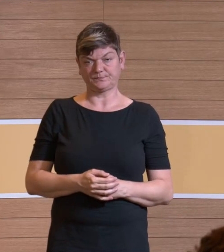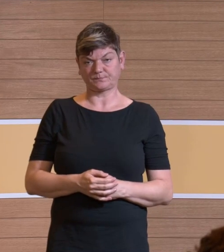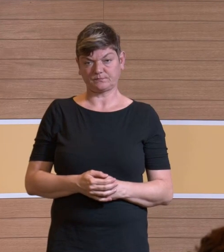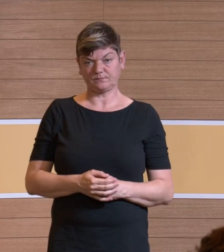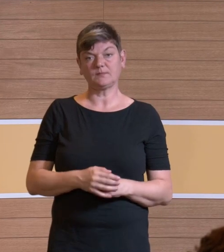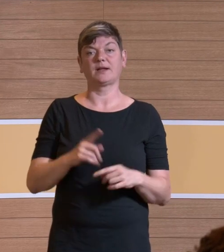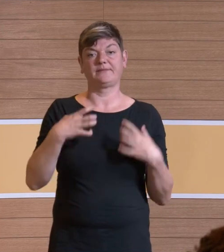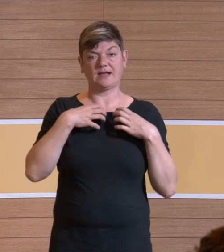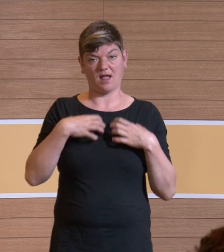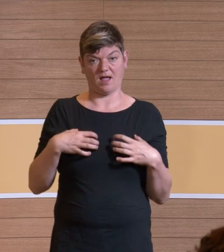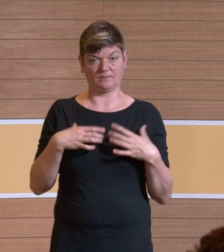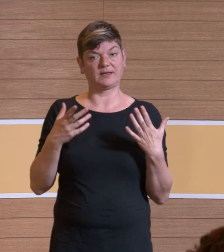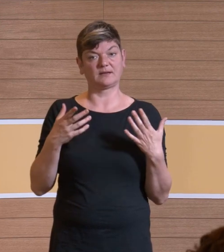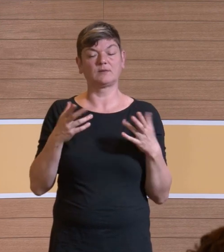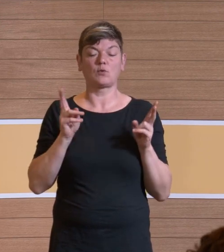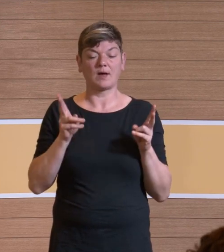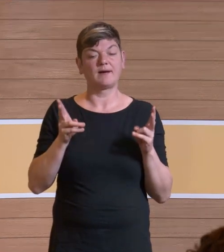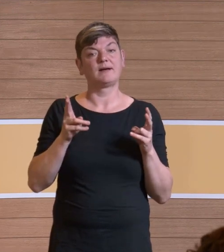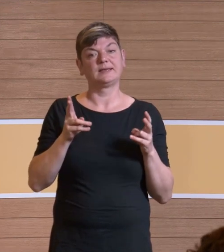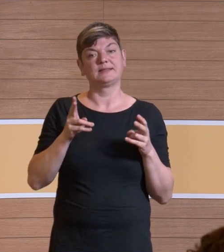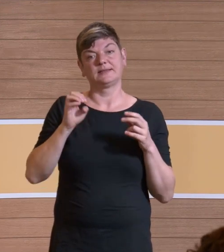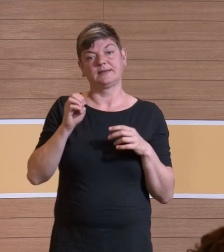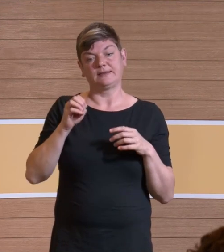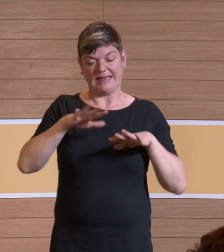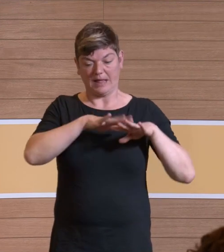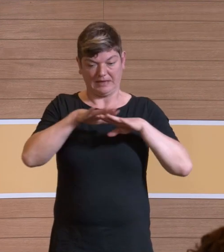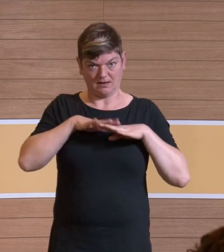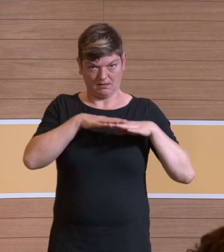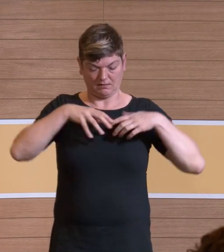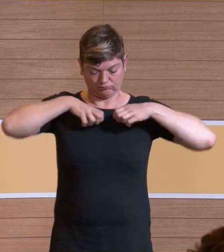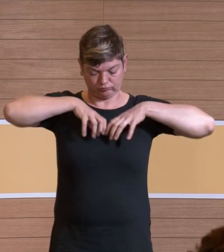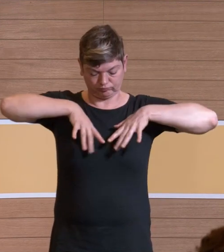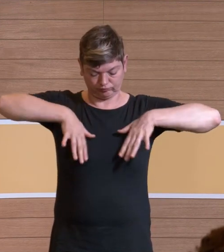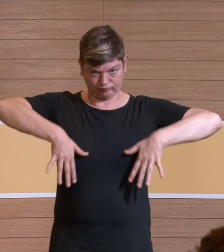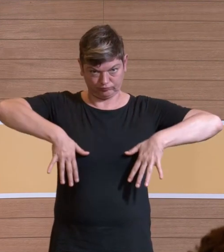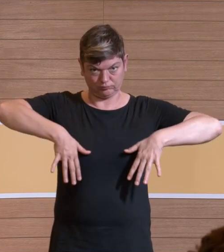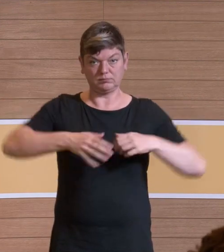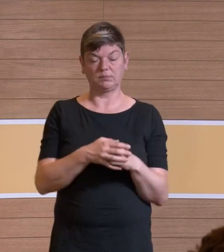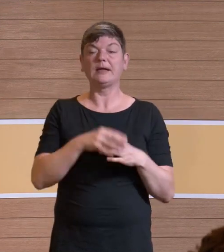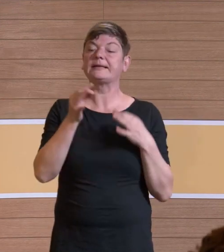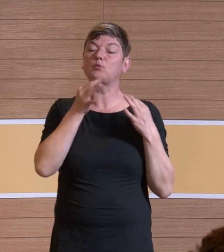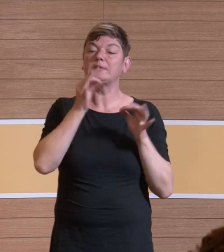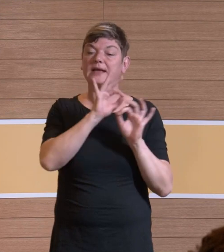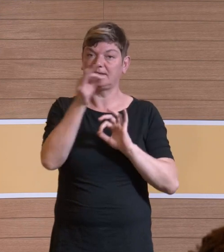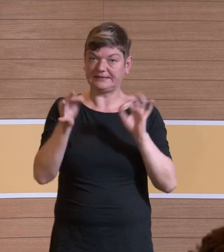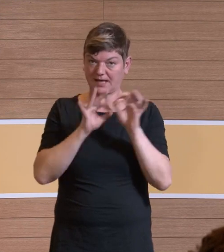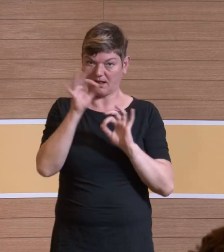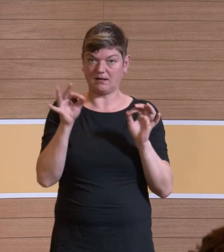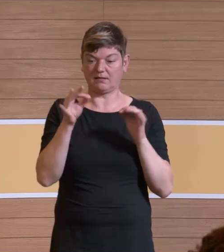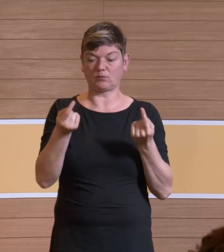Unsere Atemwege sind ausgekleidet mit einem Epithel. Und dieses Epithel enthält spezialisierte Zellen.